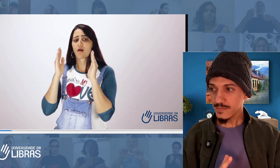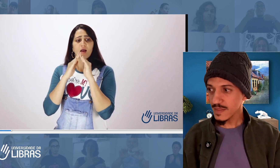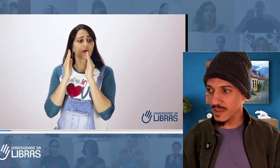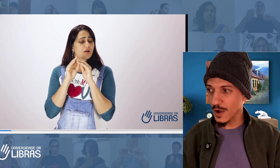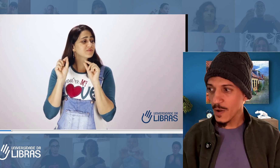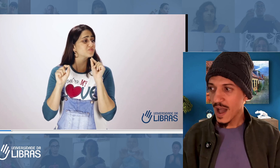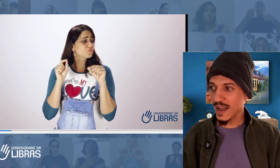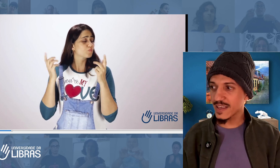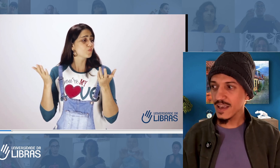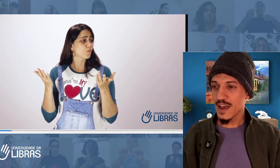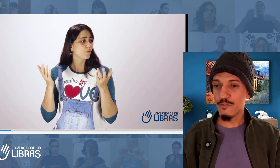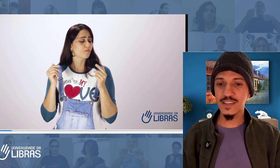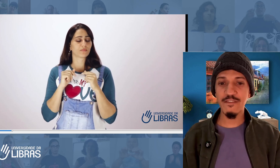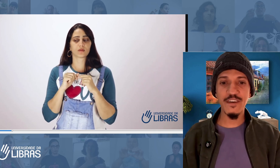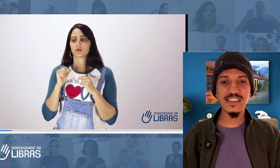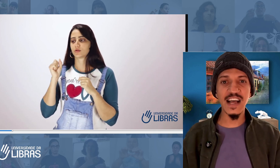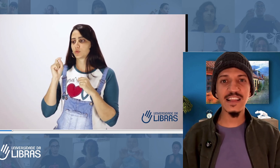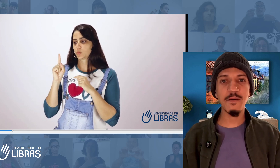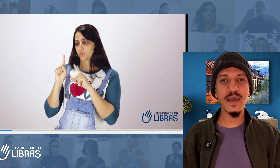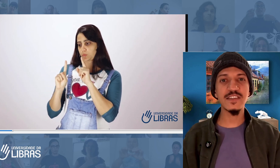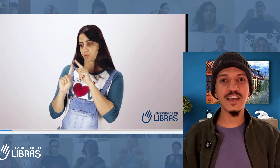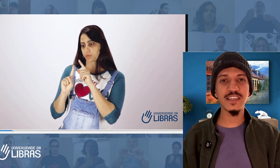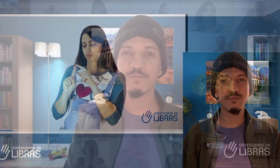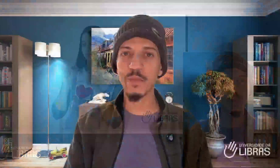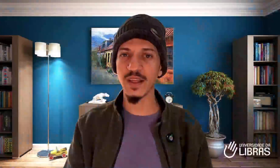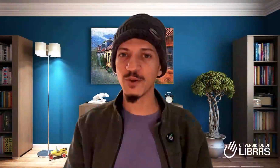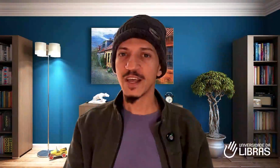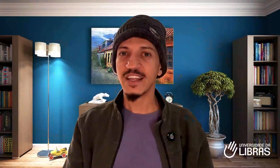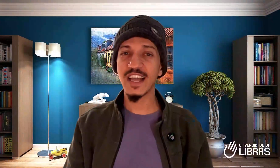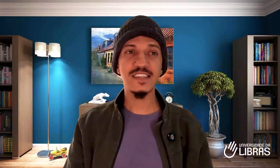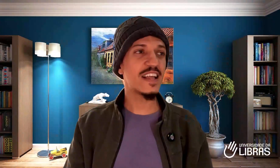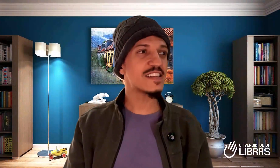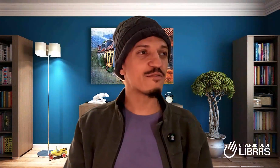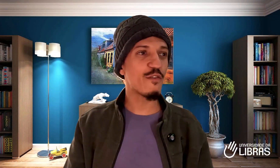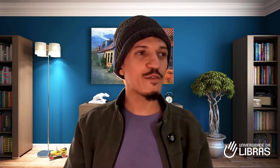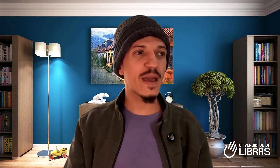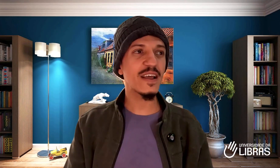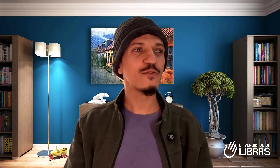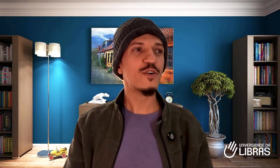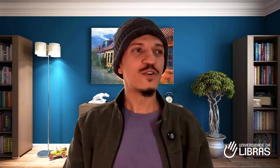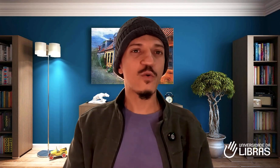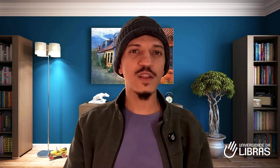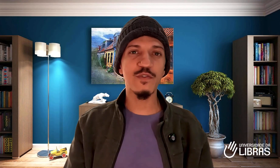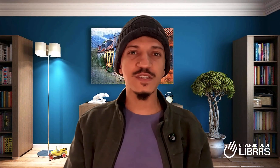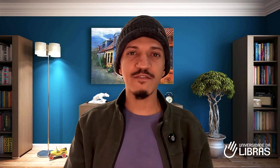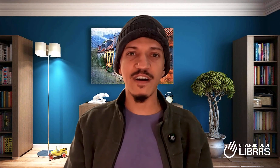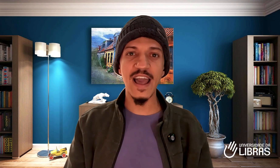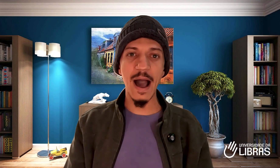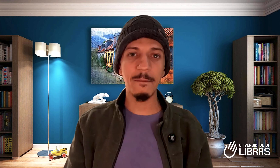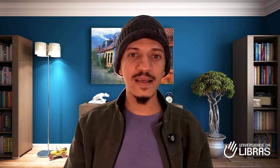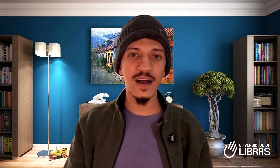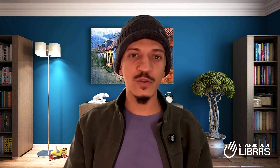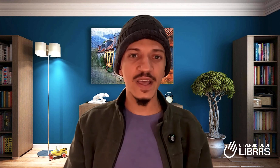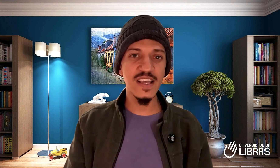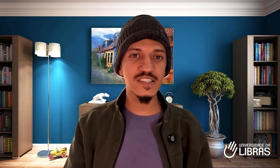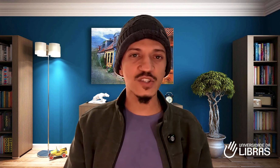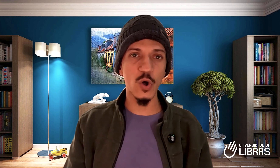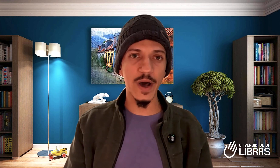Então, aqui, você vê exatamente esse momento desse desenvolvimento, quando você vai aplicando histórias